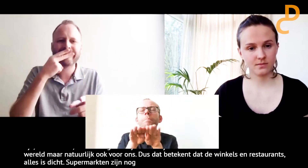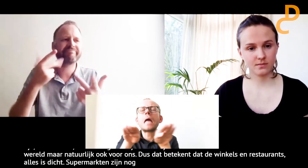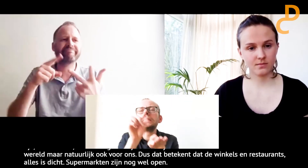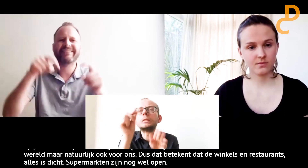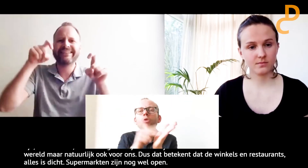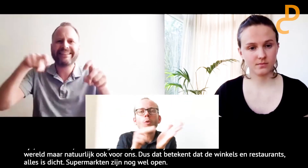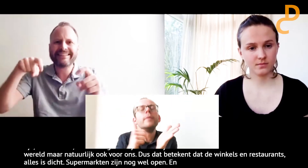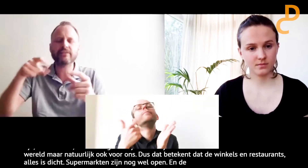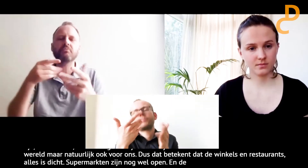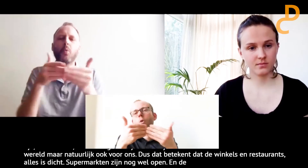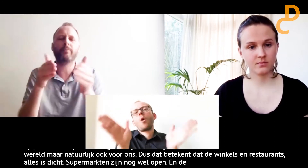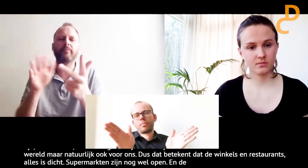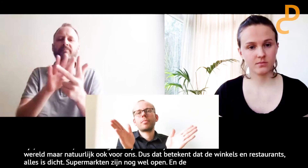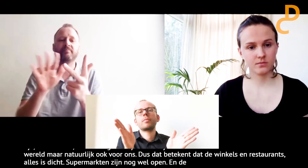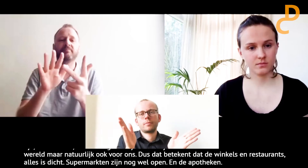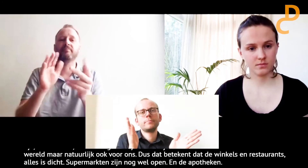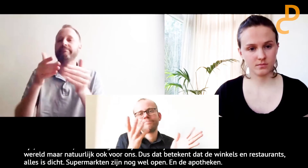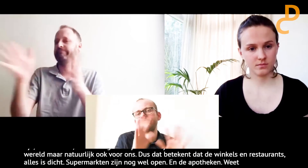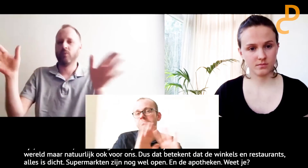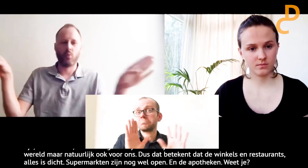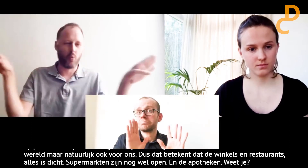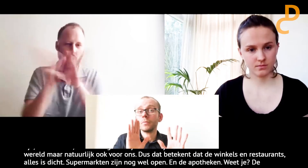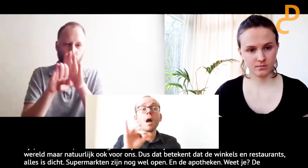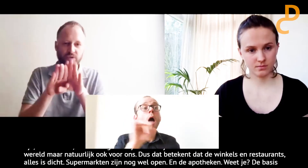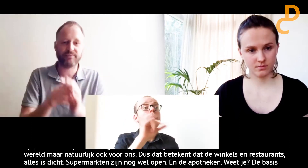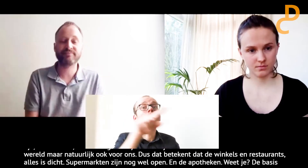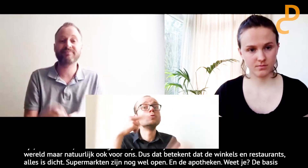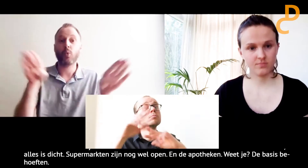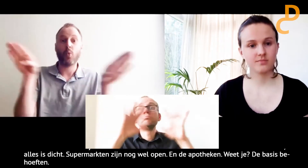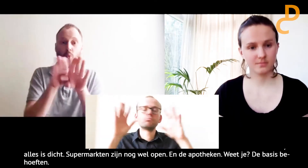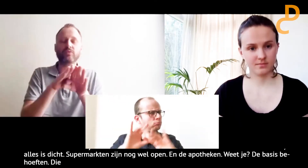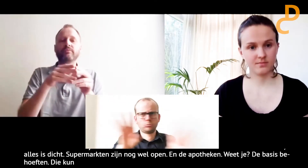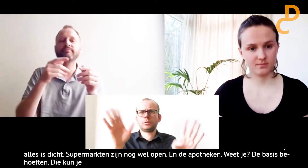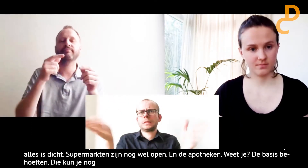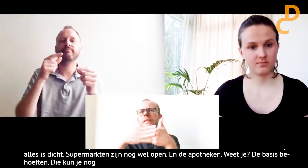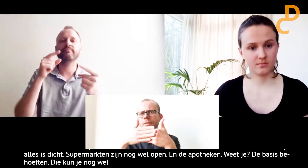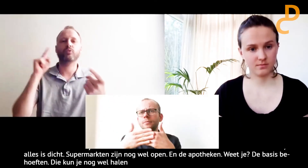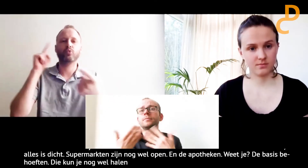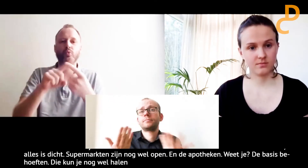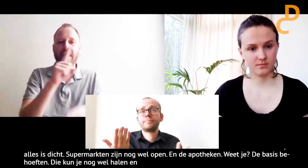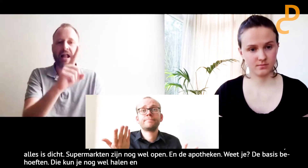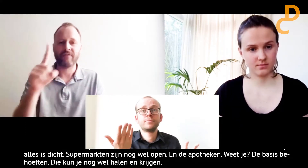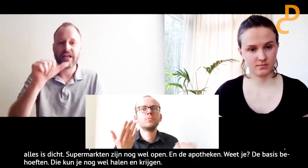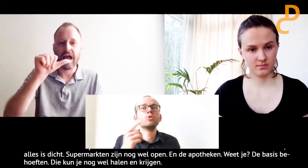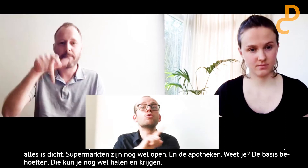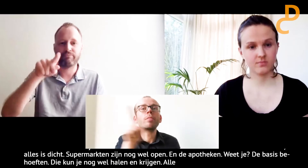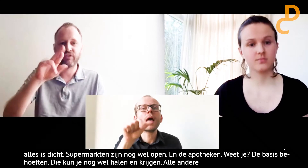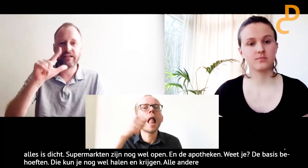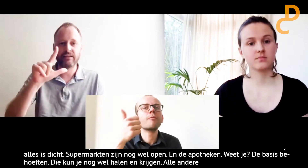Oké. Basisbehoeften die kan je nog wel halen en krijgen. Voor alle andere restaurants, alles dicht. Ja.